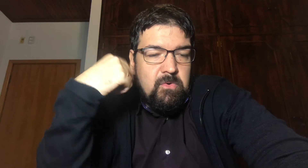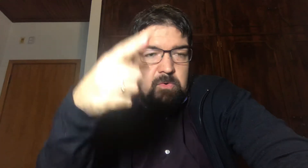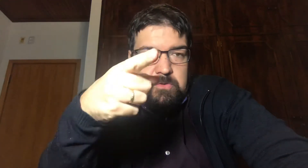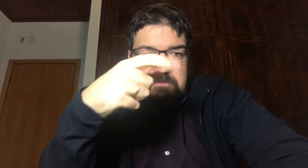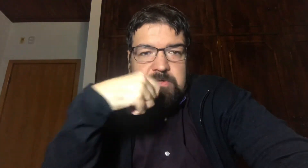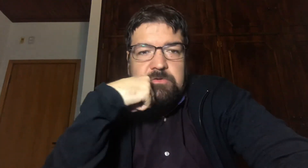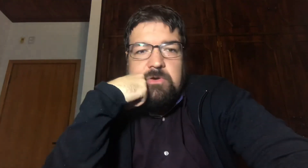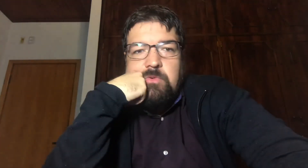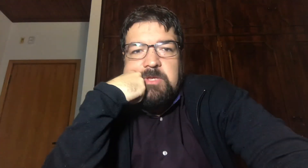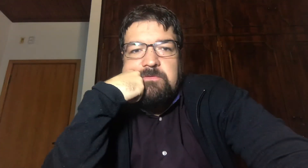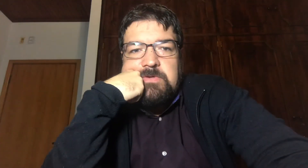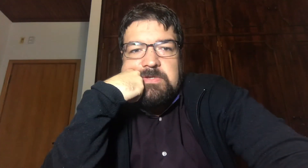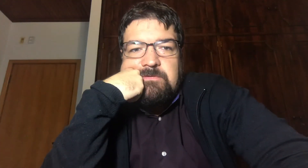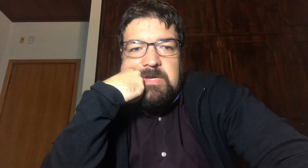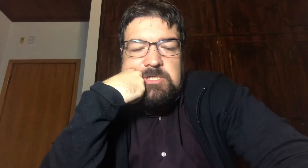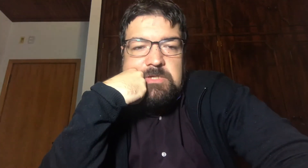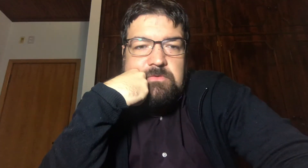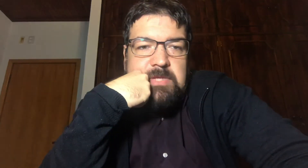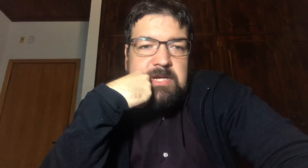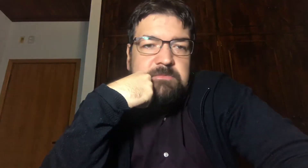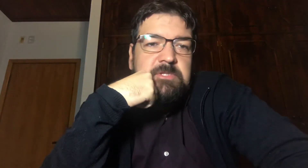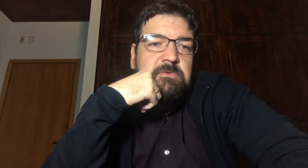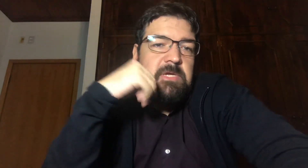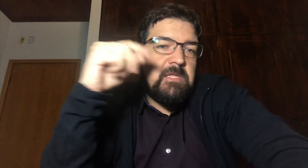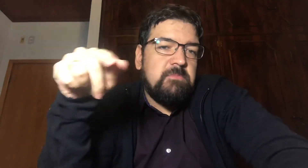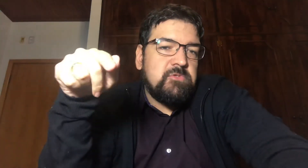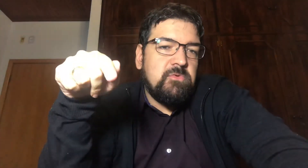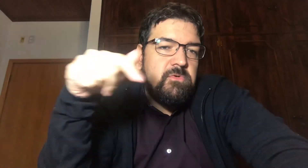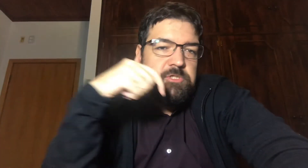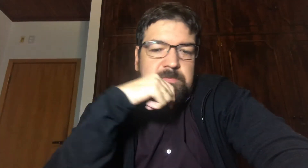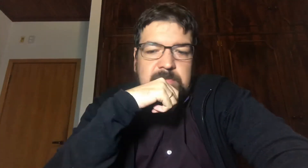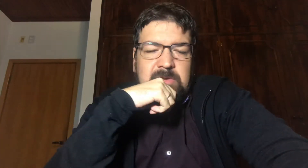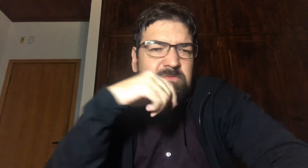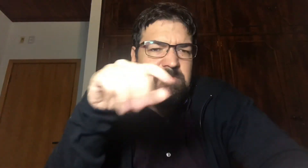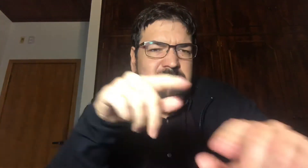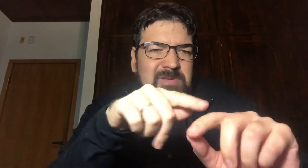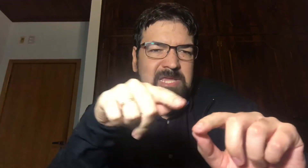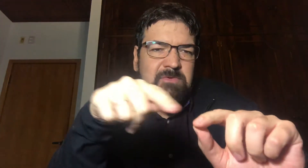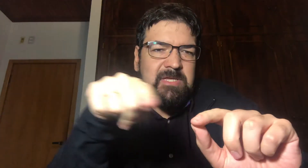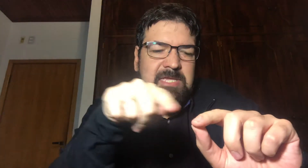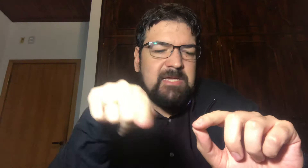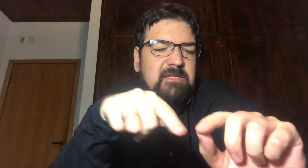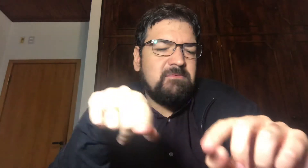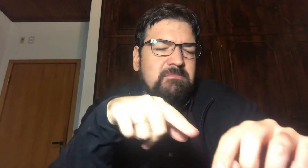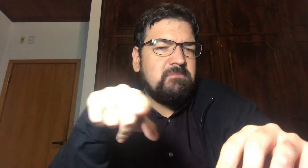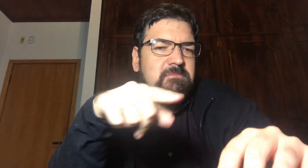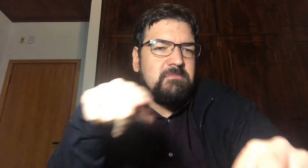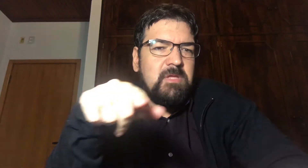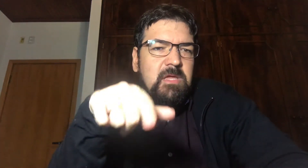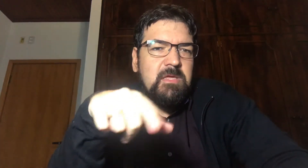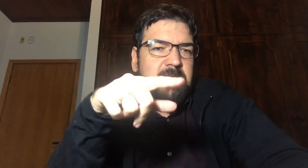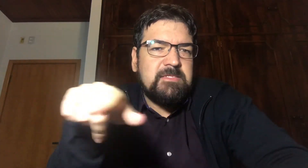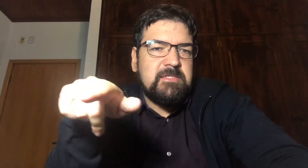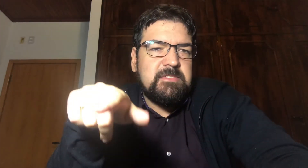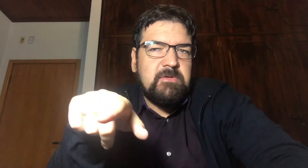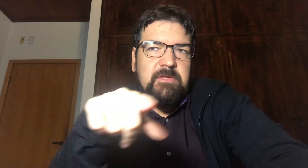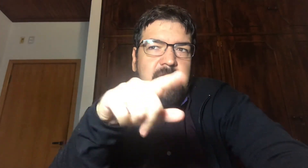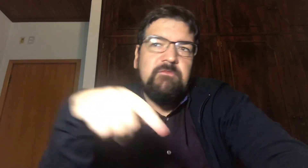Outro vídeo Que eu recomendo Que você veja É do Nerd Bitcoin Que ele postou hoje Eu não linko aqui Na descrição Vou